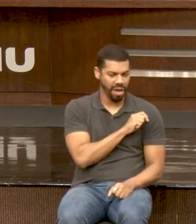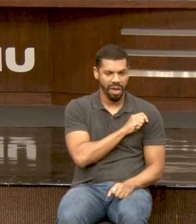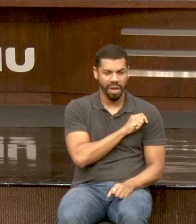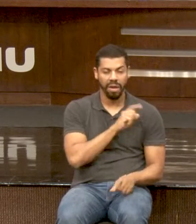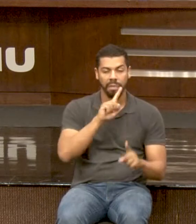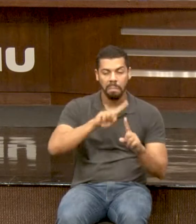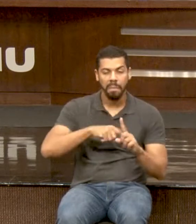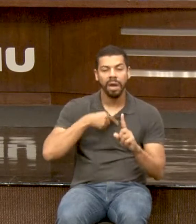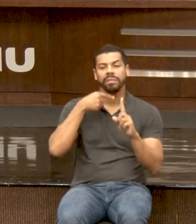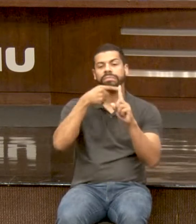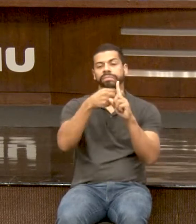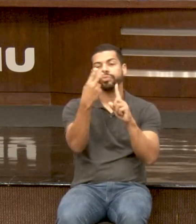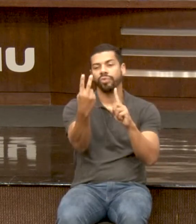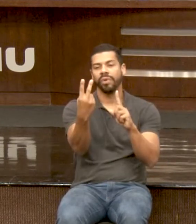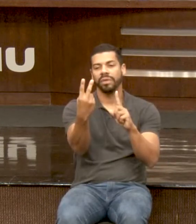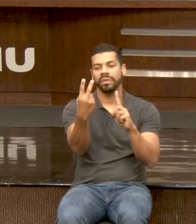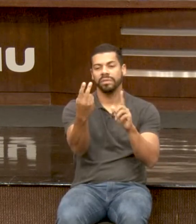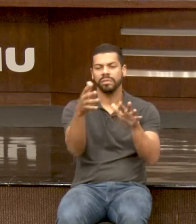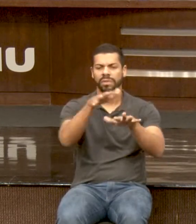2 de inclusão.